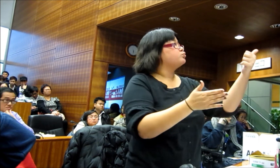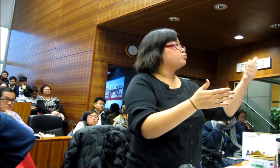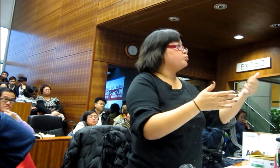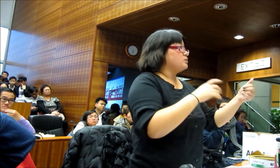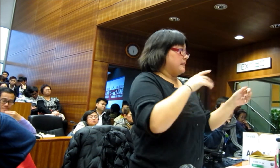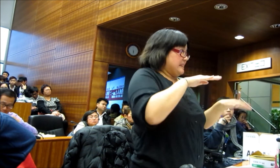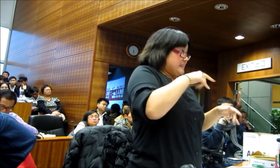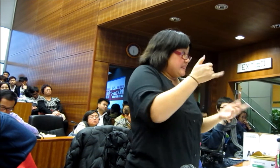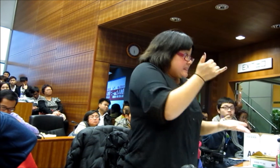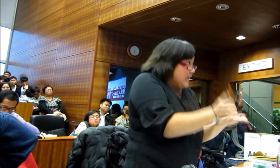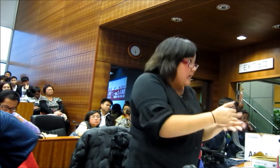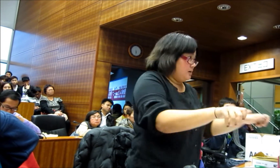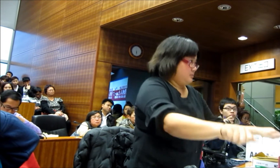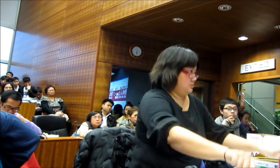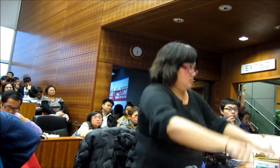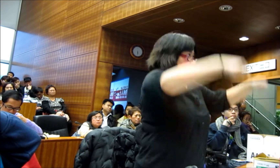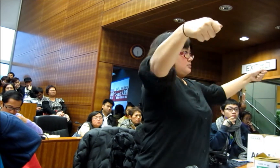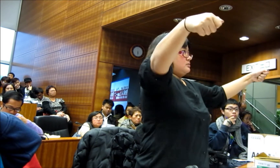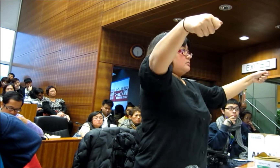椅座位